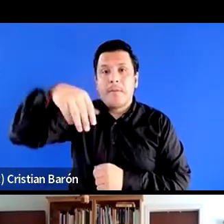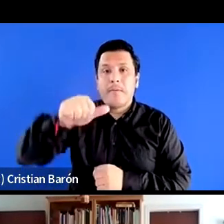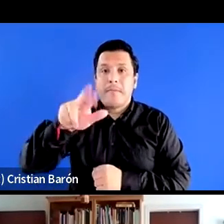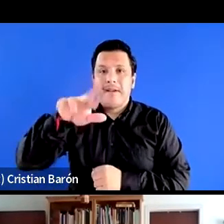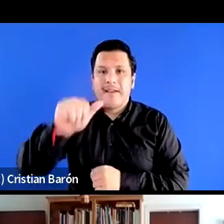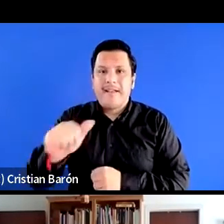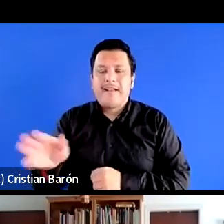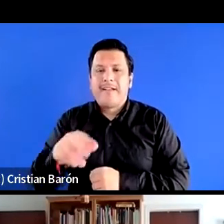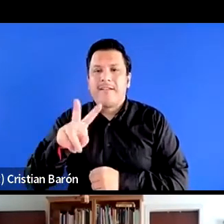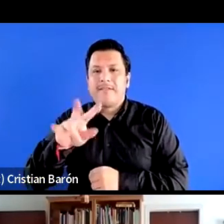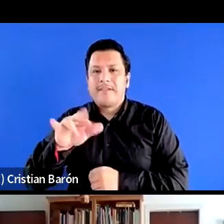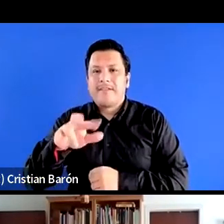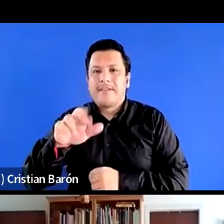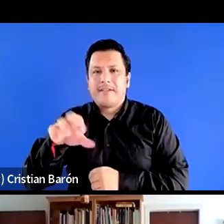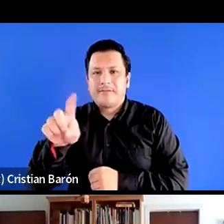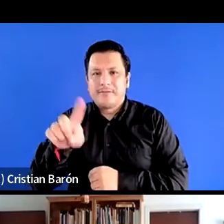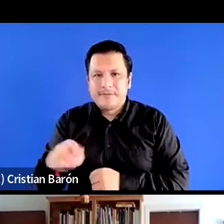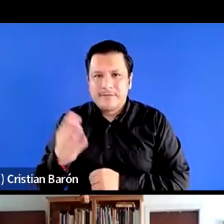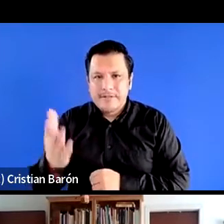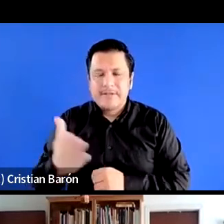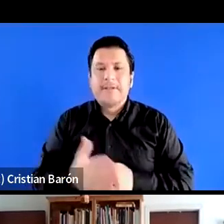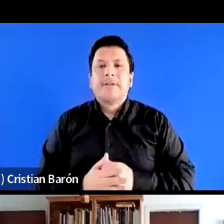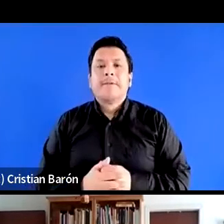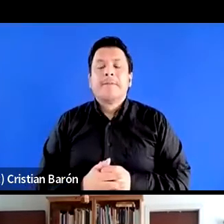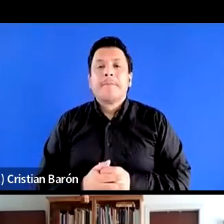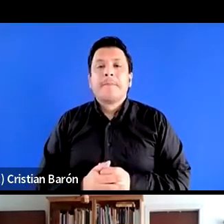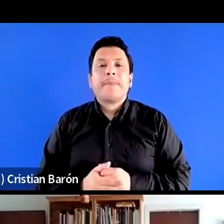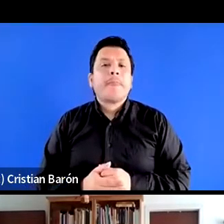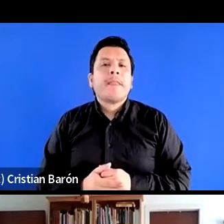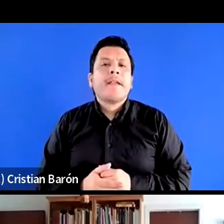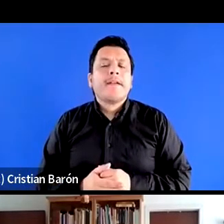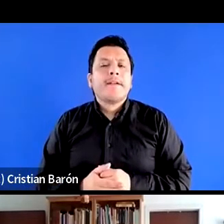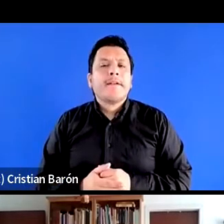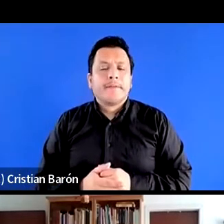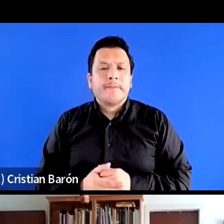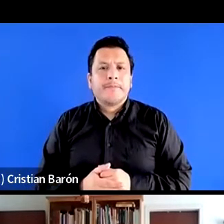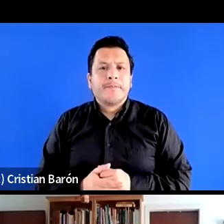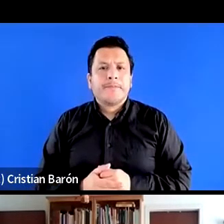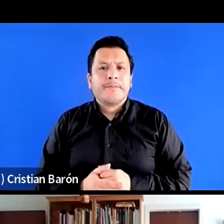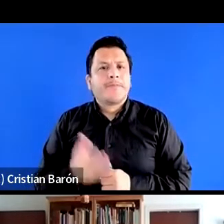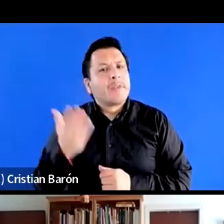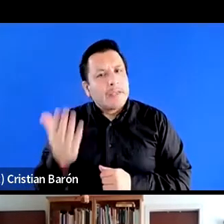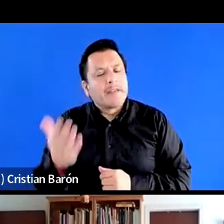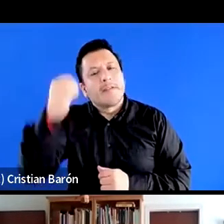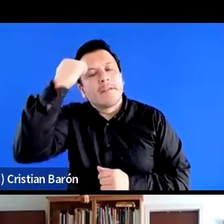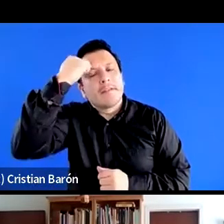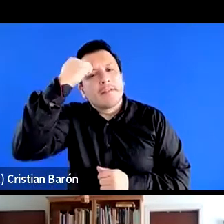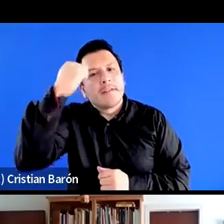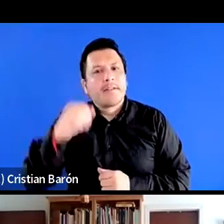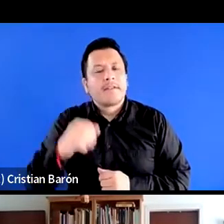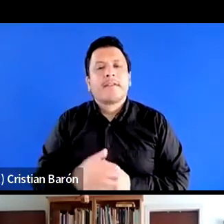Mara es profesora